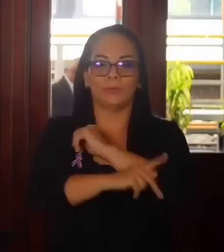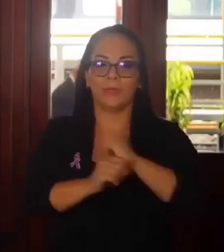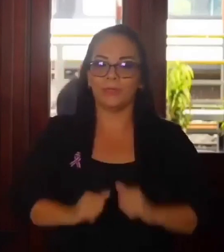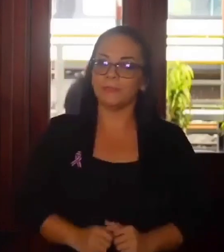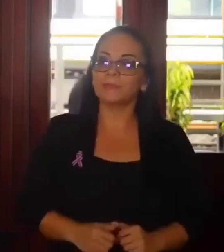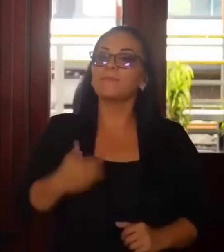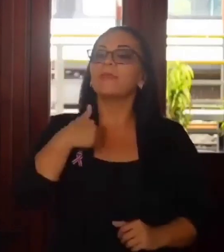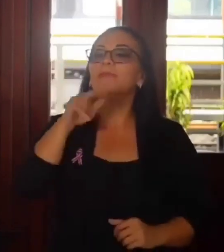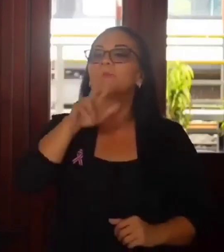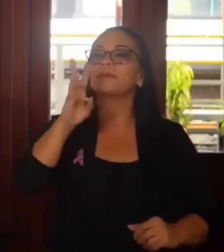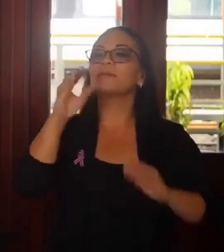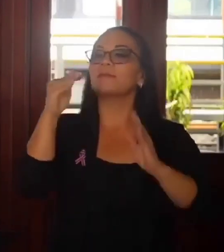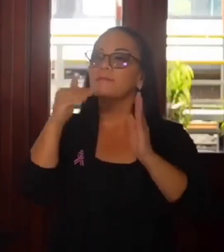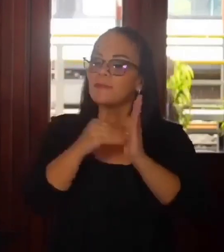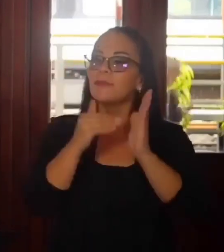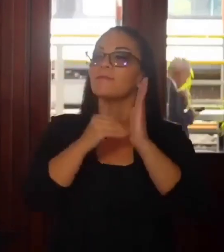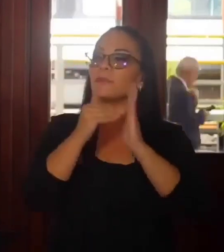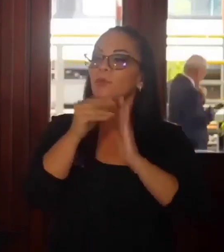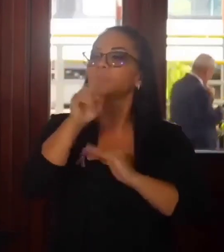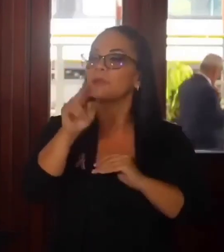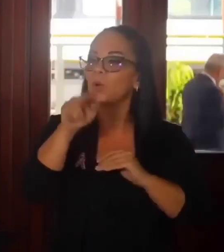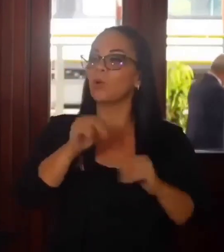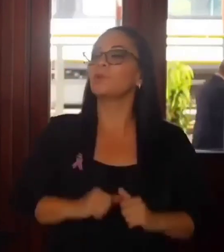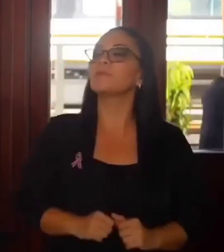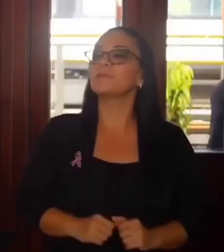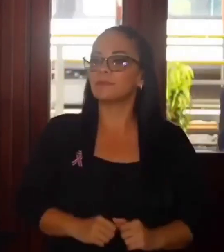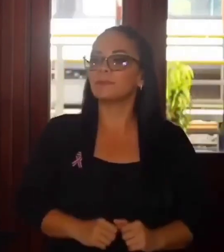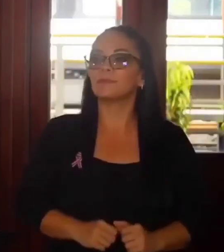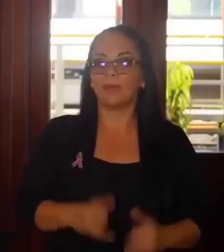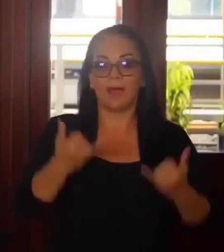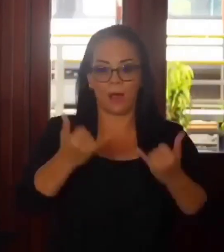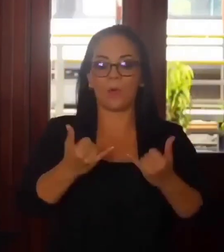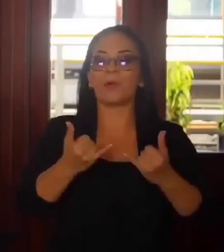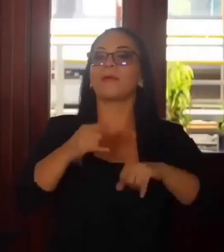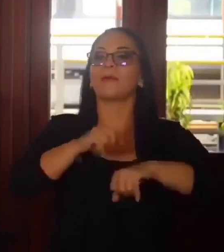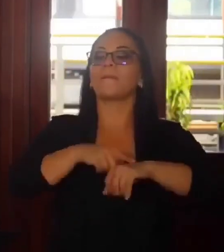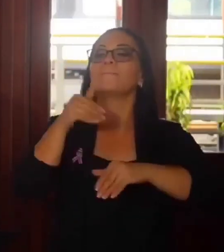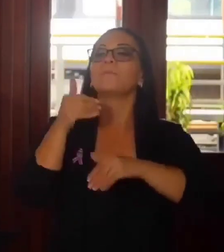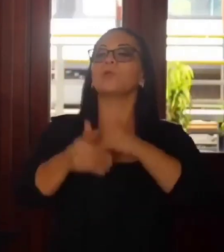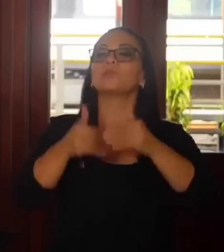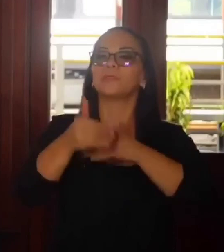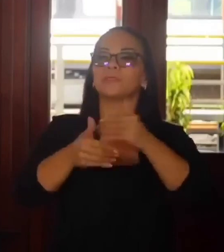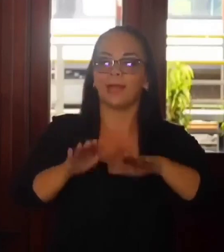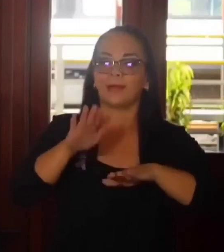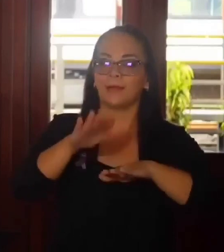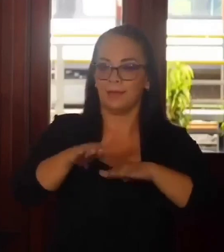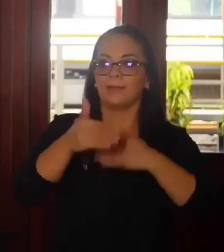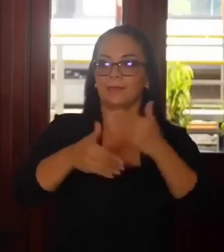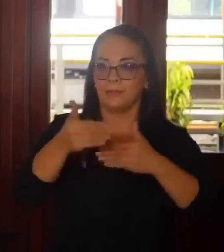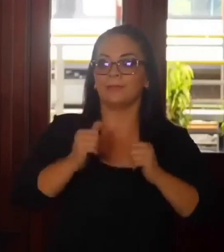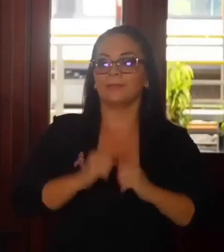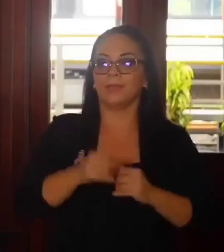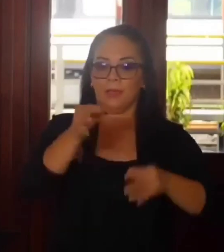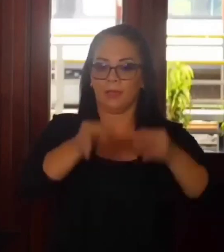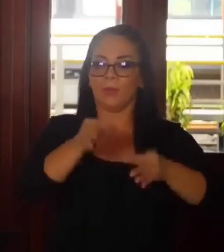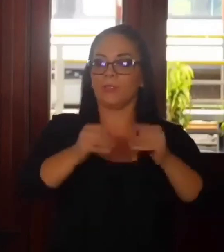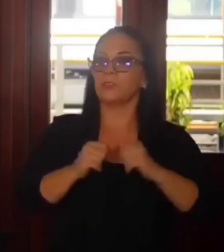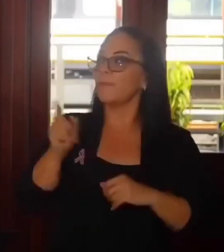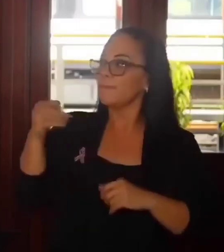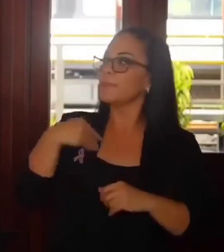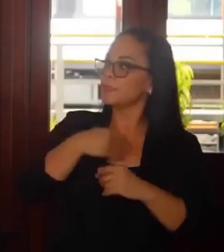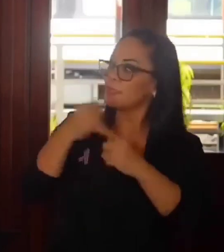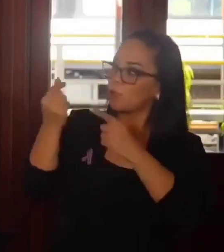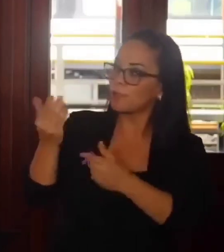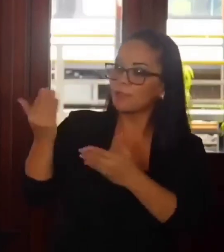36 mil millones de colones en etapa procesal en la vía administrativa, el Ministerio de